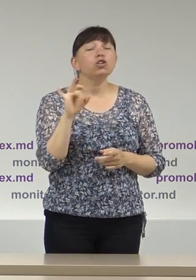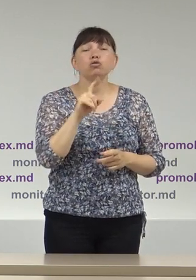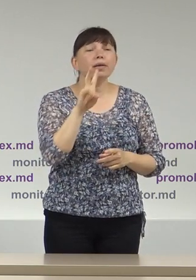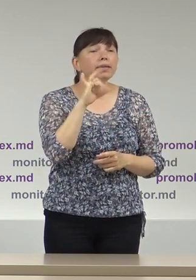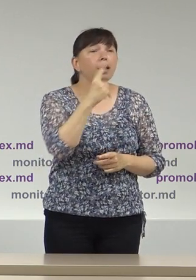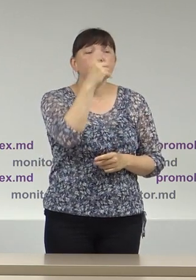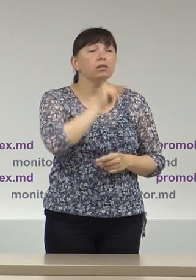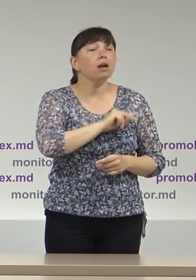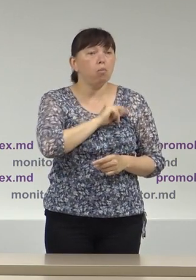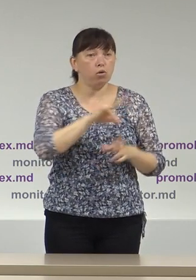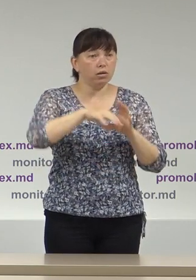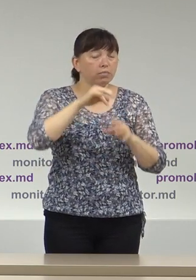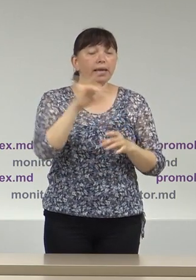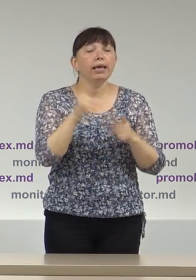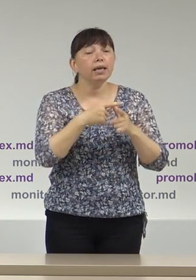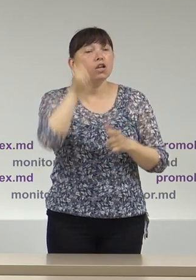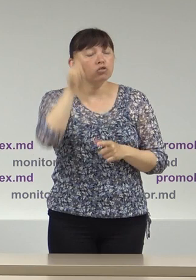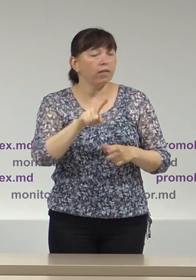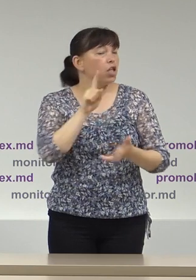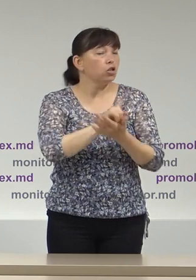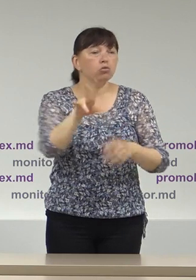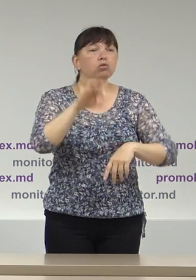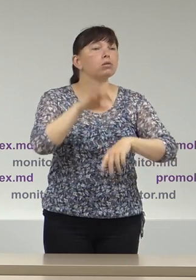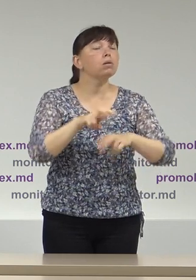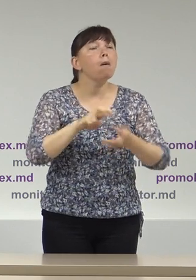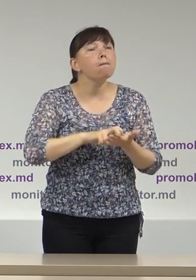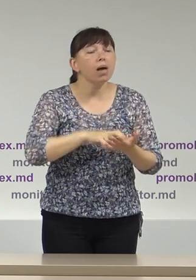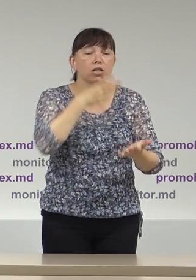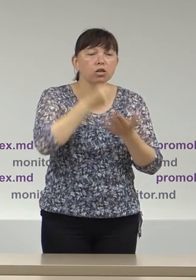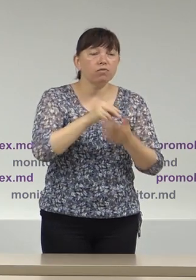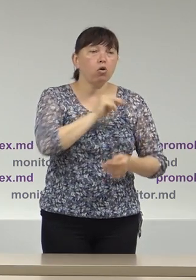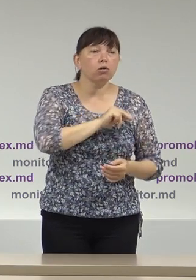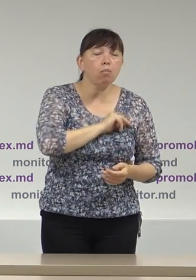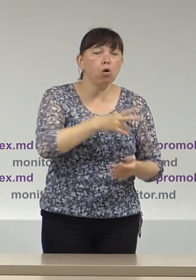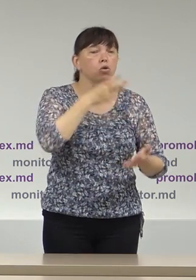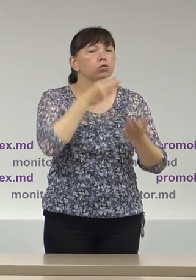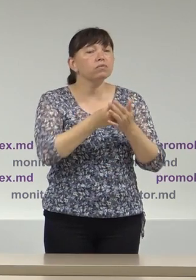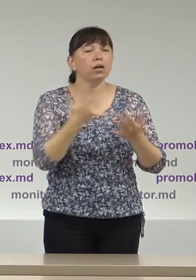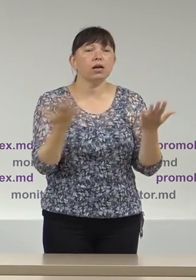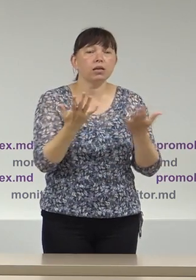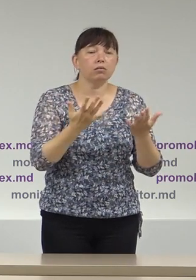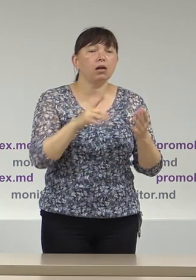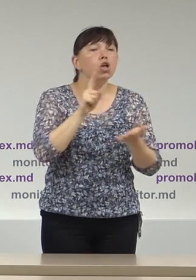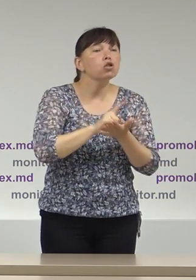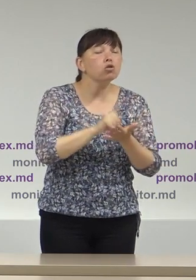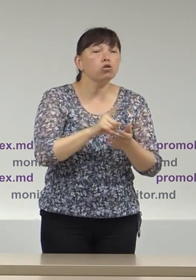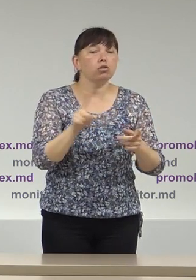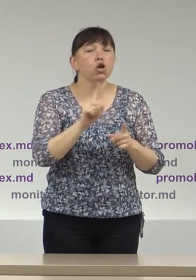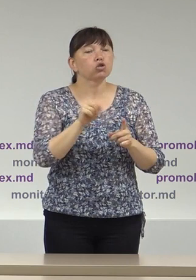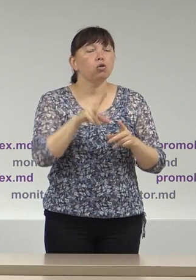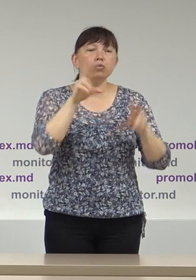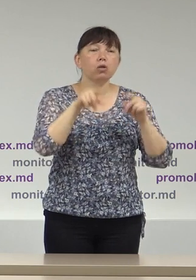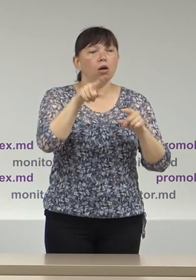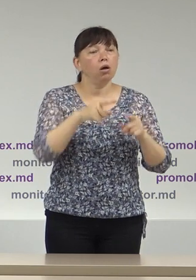public sau cetățean nu trebuie să se teamă pentru funcția sa sau pentru serviciile sociale ca urmare a sprijinirii